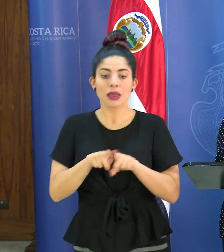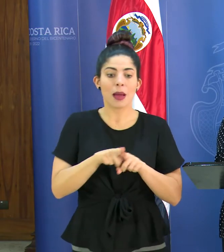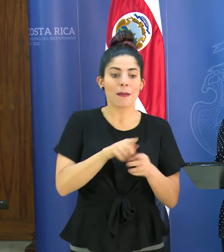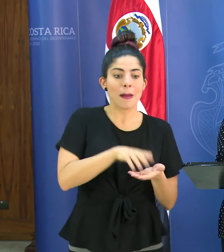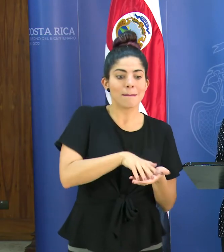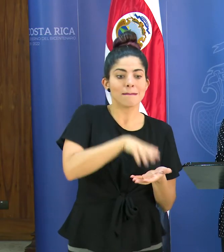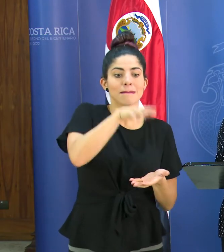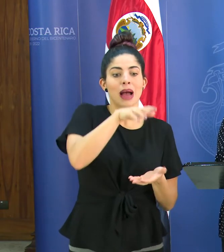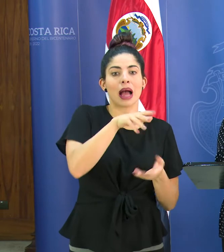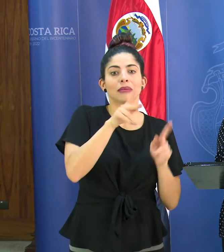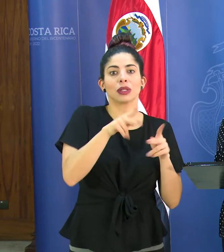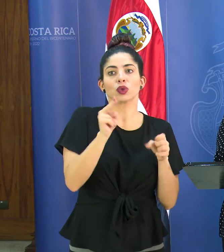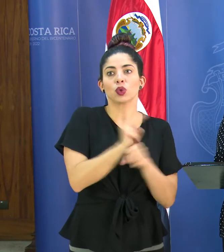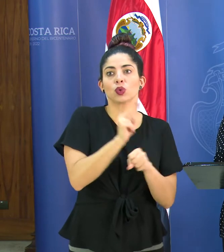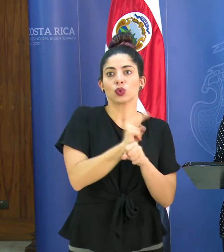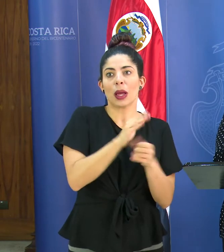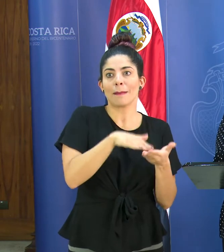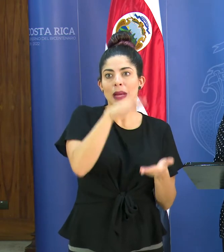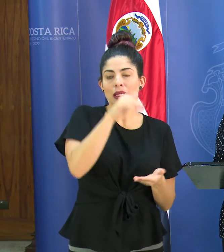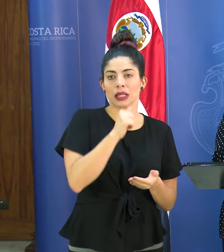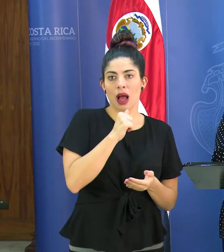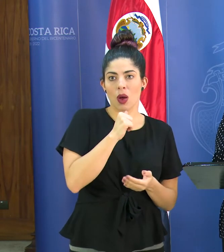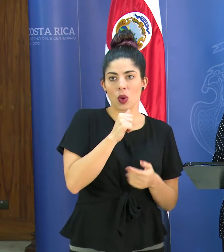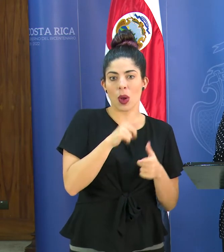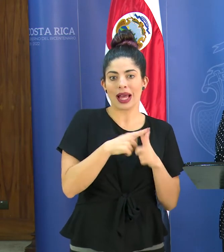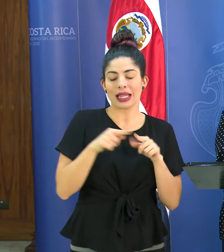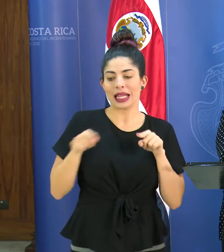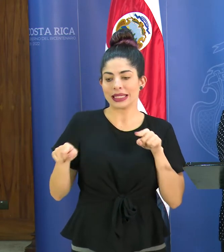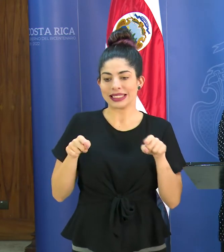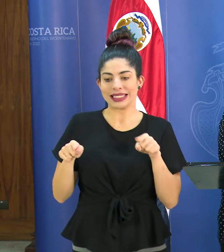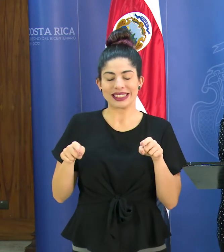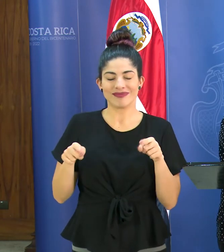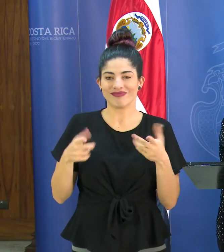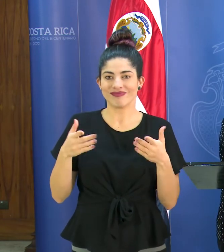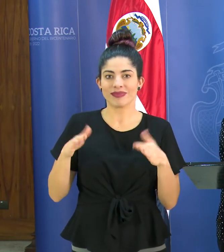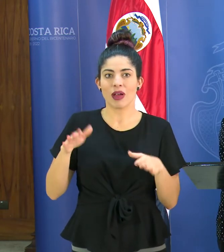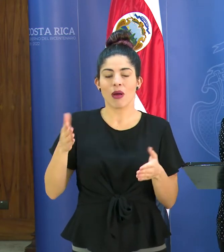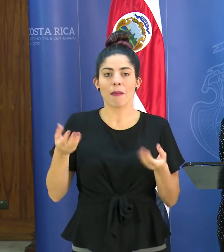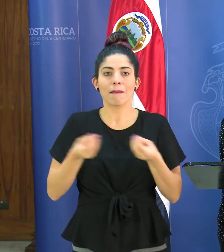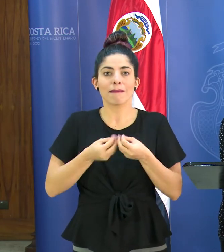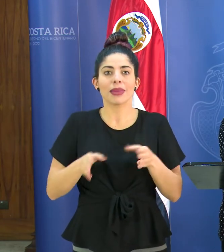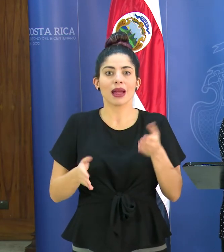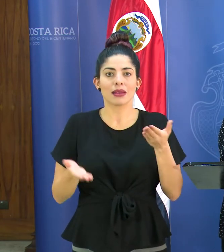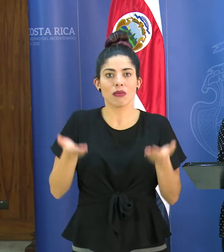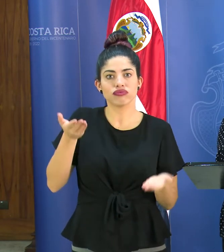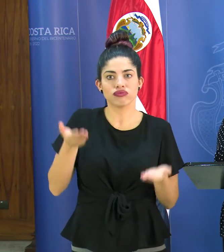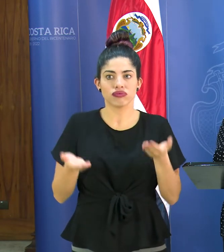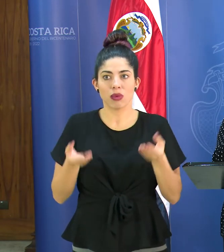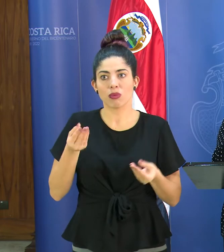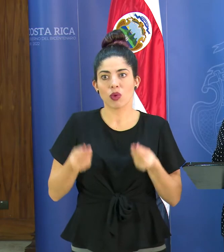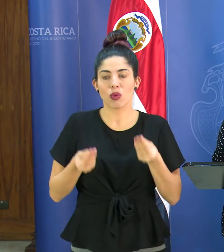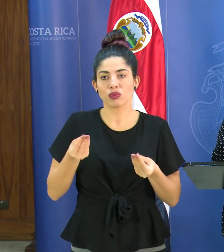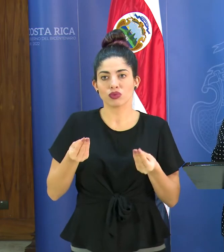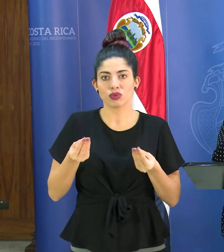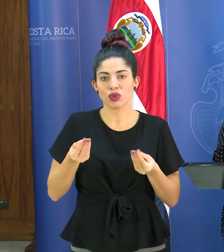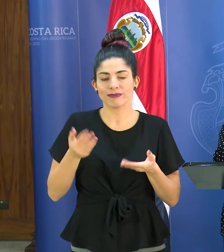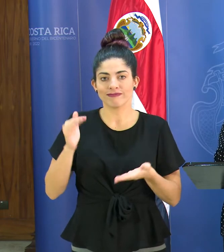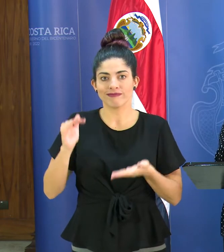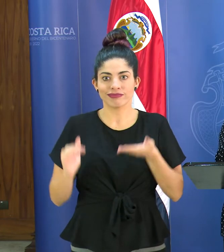aumento en el consumo de agua y se nos ha desestabilizado la producción con relación a la